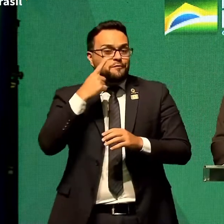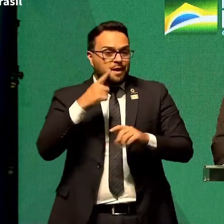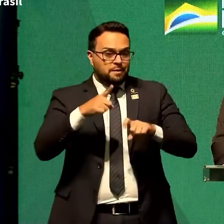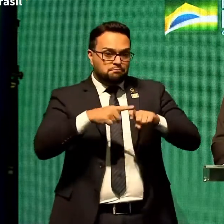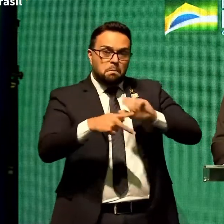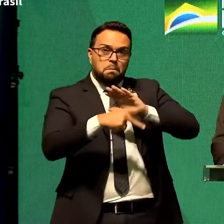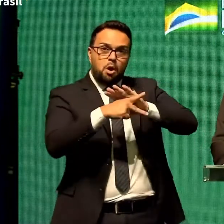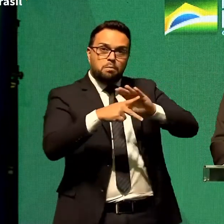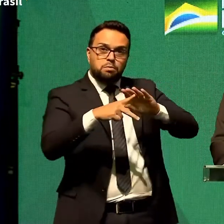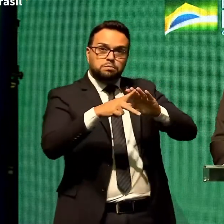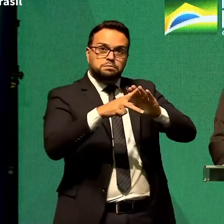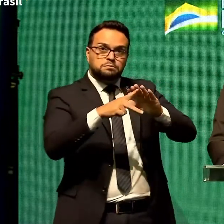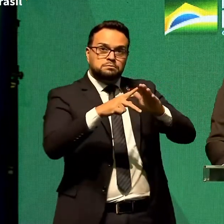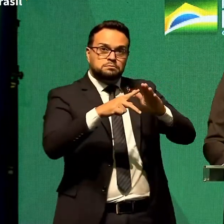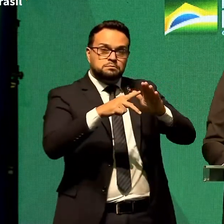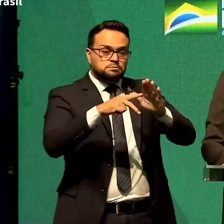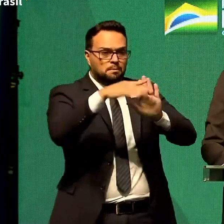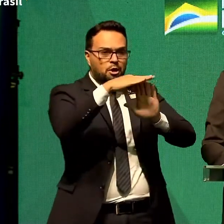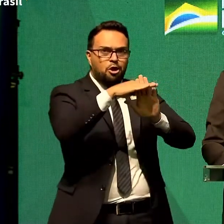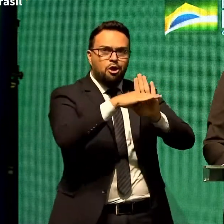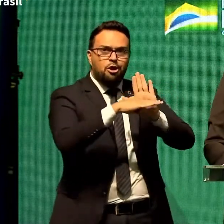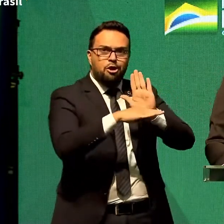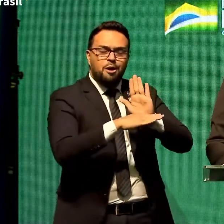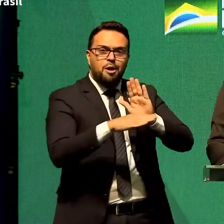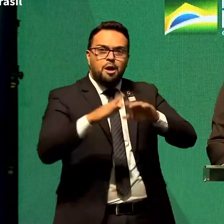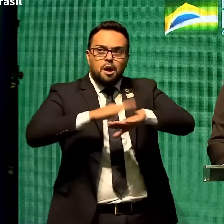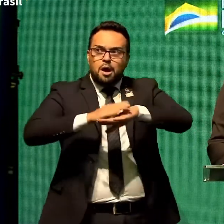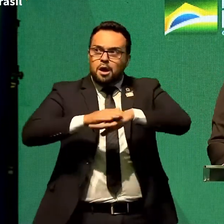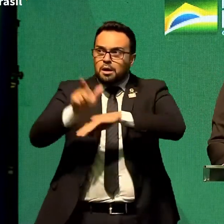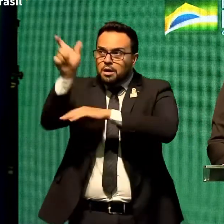médico. Ele tem que buscar uma alternativa.